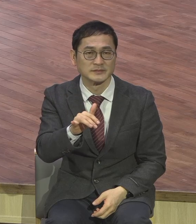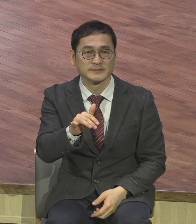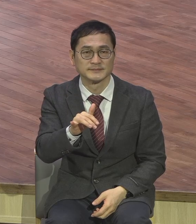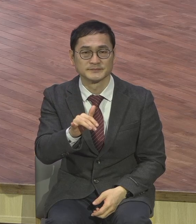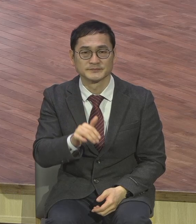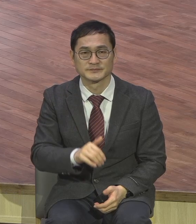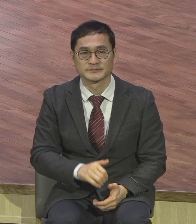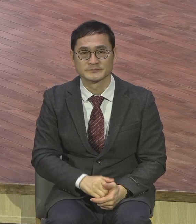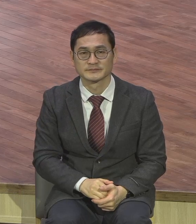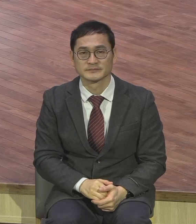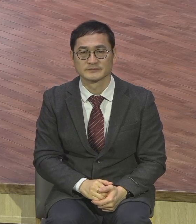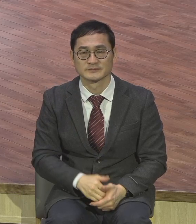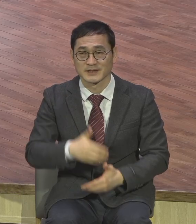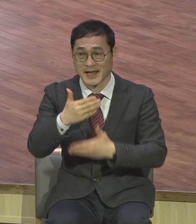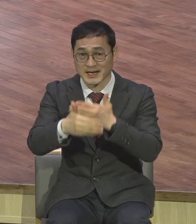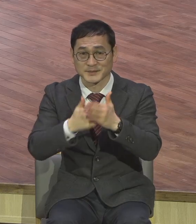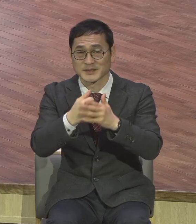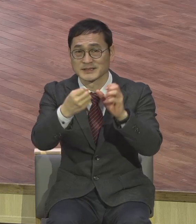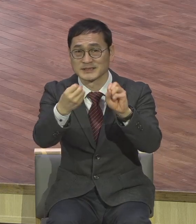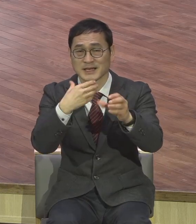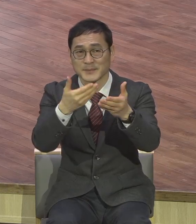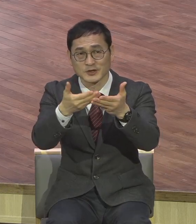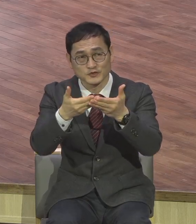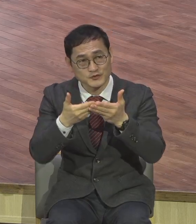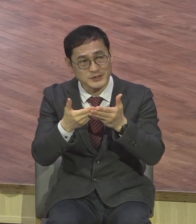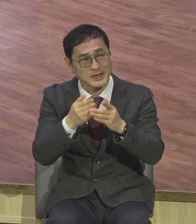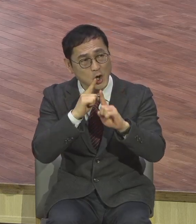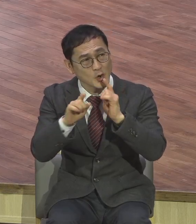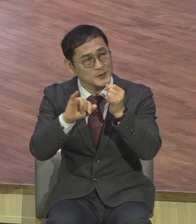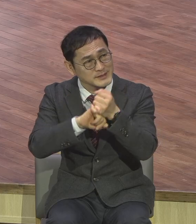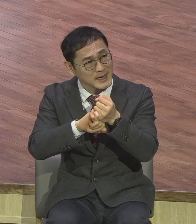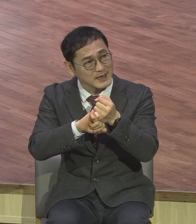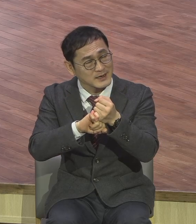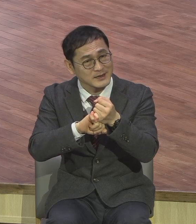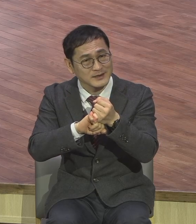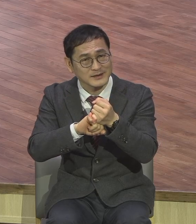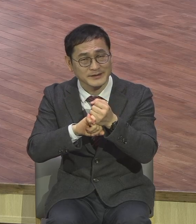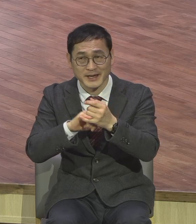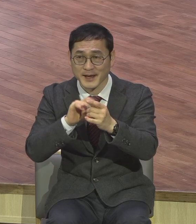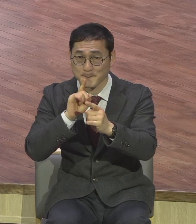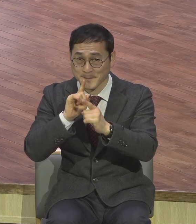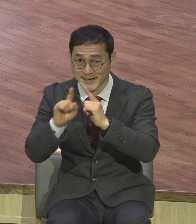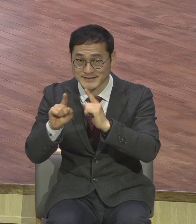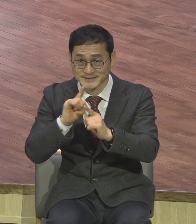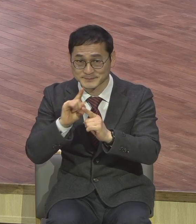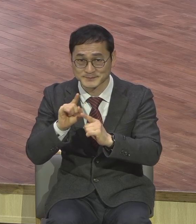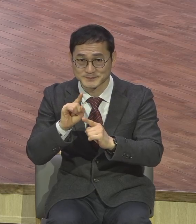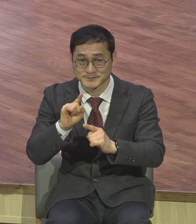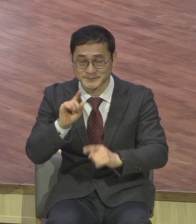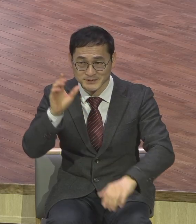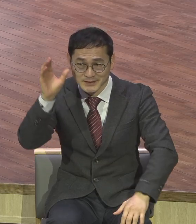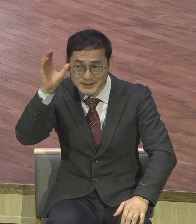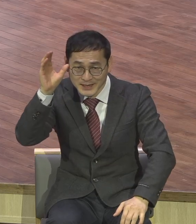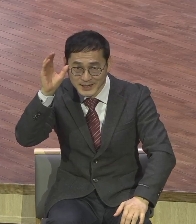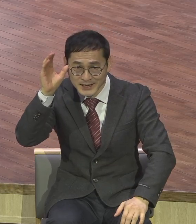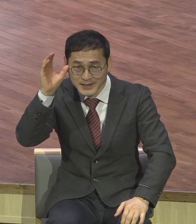응답하실 은약의 말씀이 선포되고 모든 성도들이 함께 모여서 그렇게 은약을 붙잡는 시간이